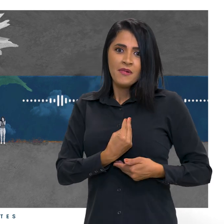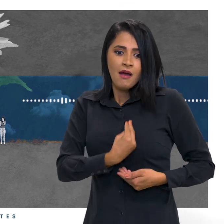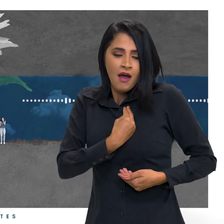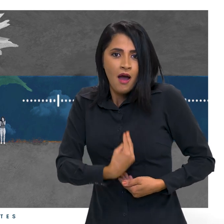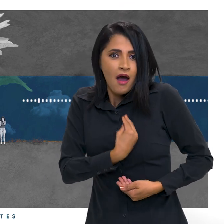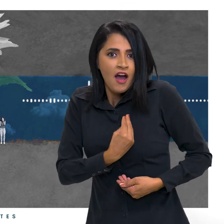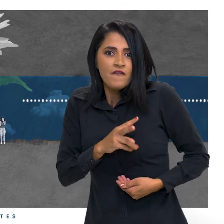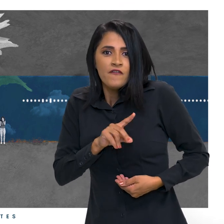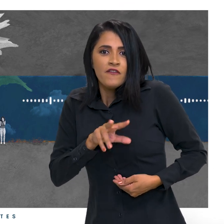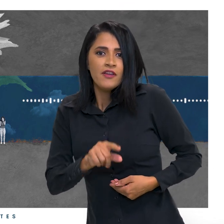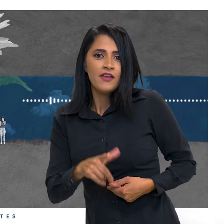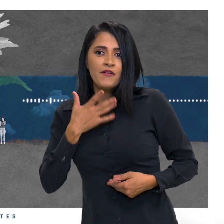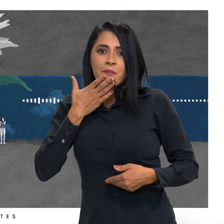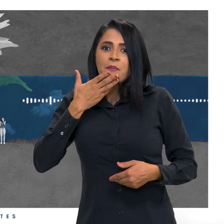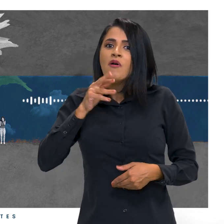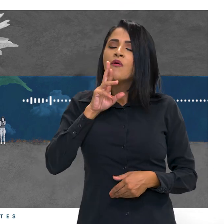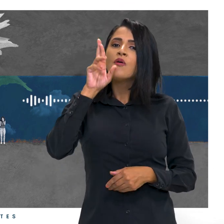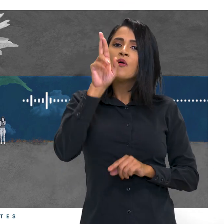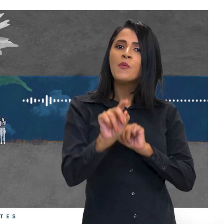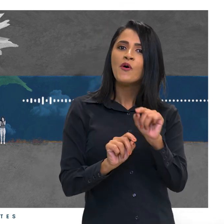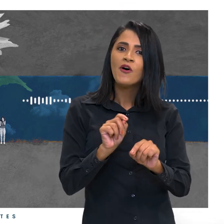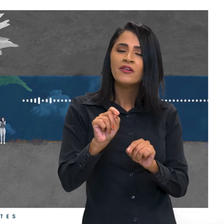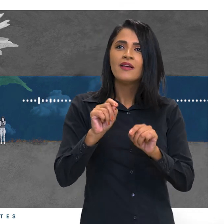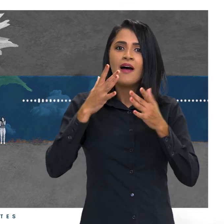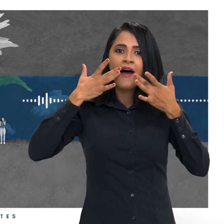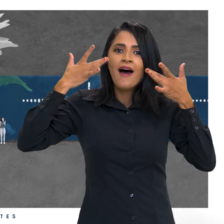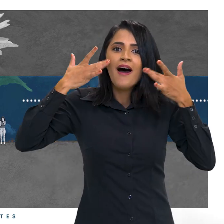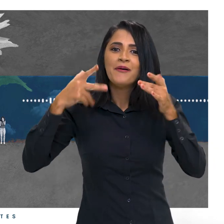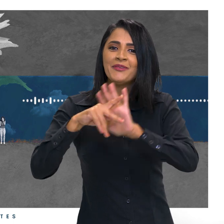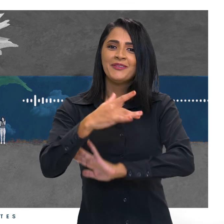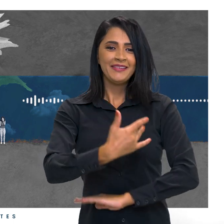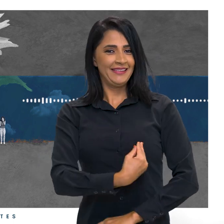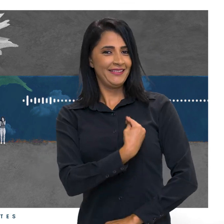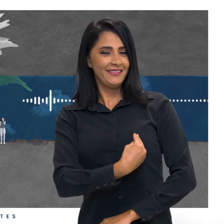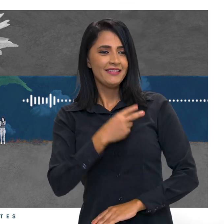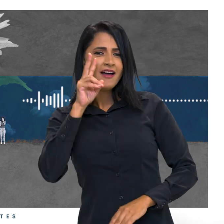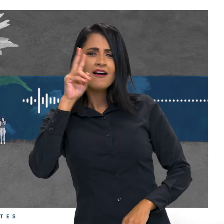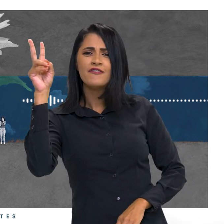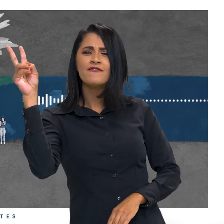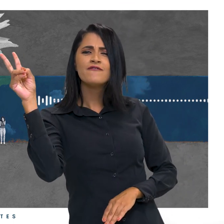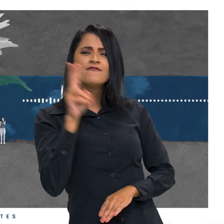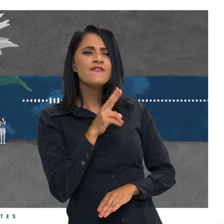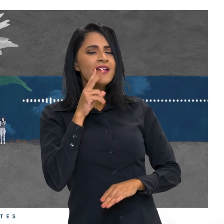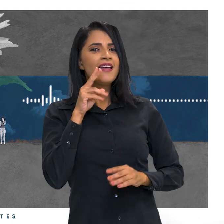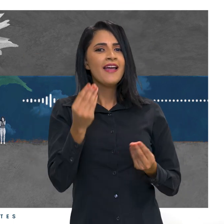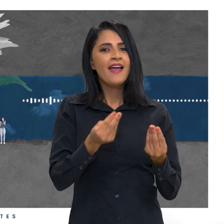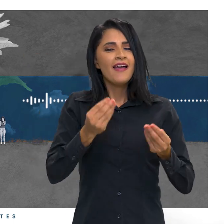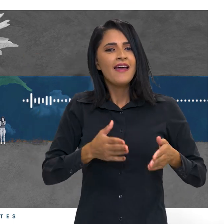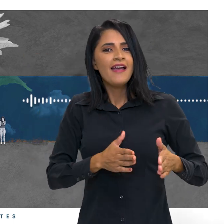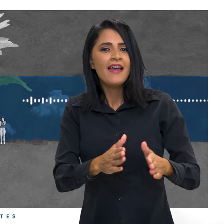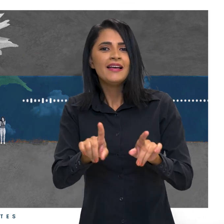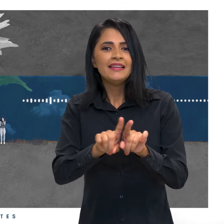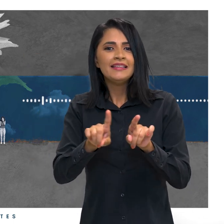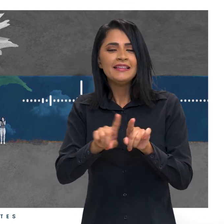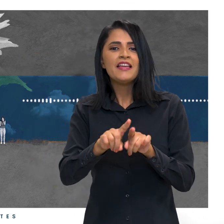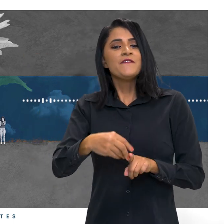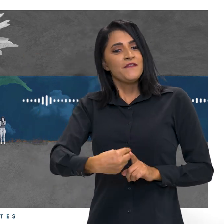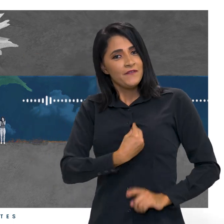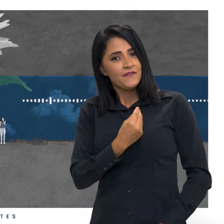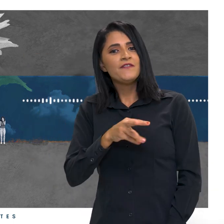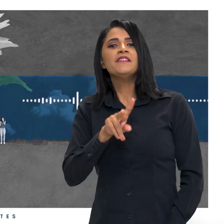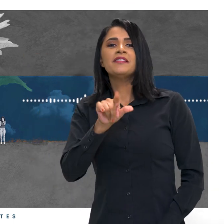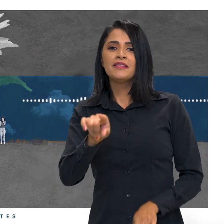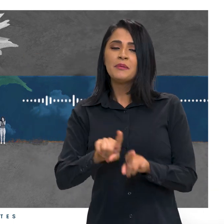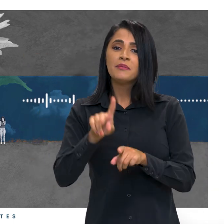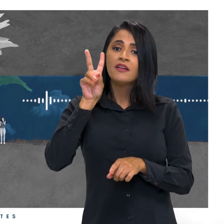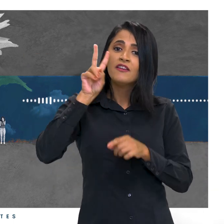E não há melhor resposta que o espetáculo da vida. Vê-la desfiar seu vil, que também se chama Vida. Ver a